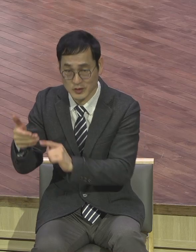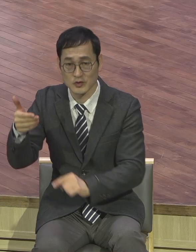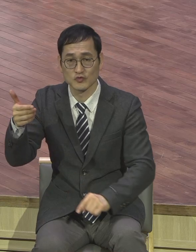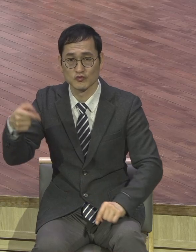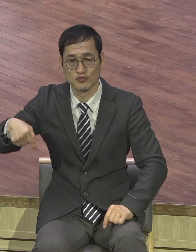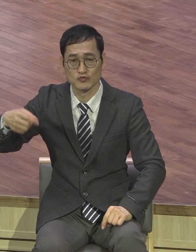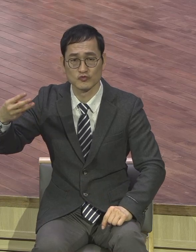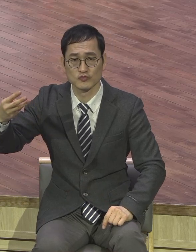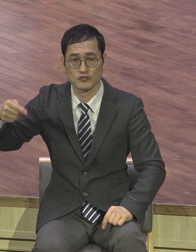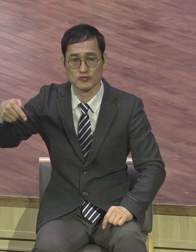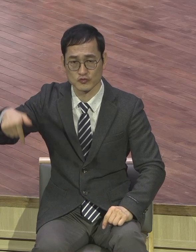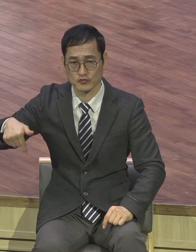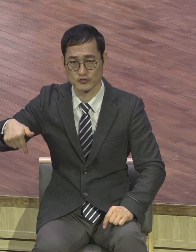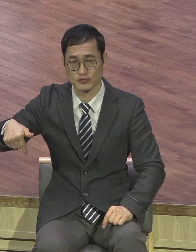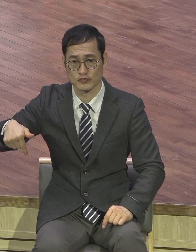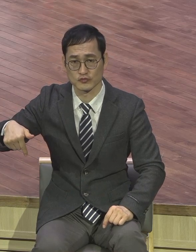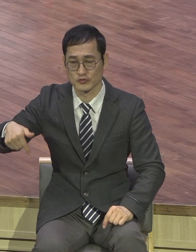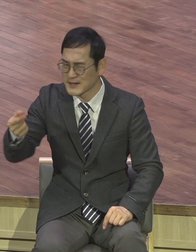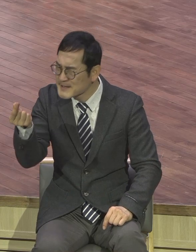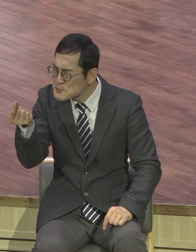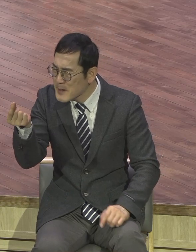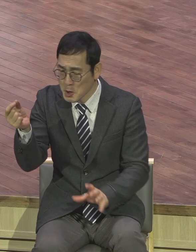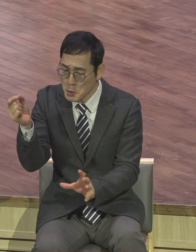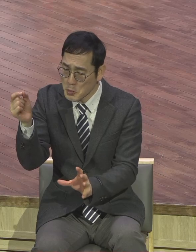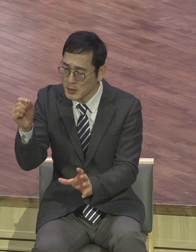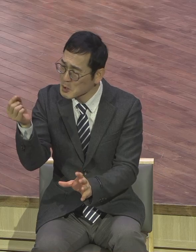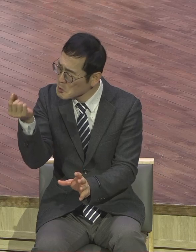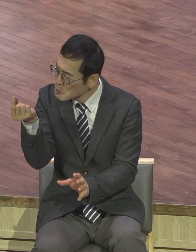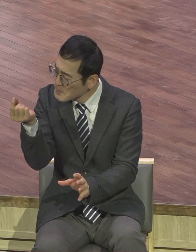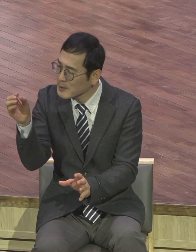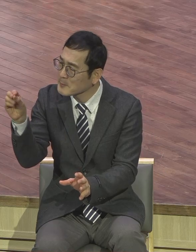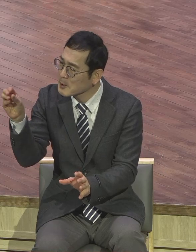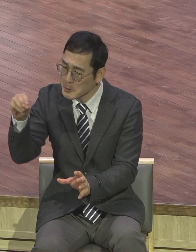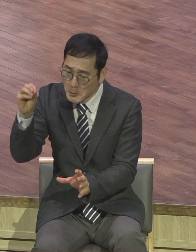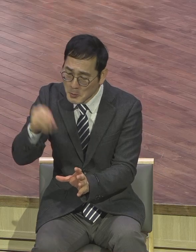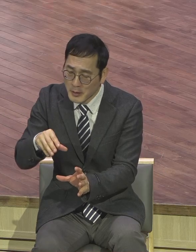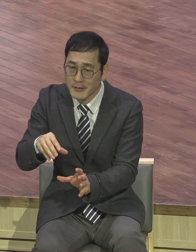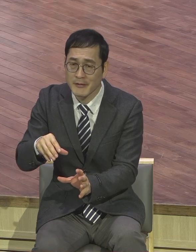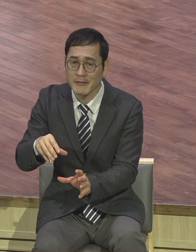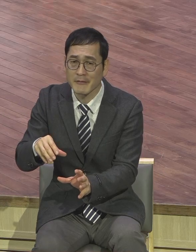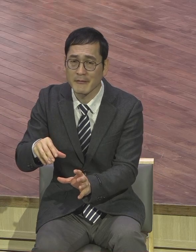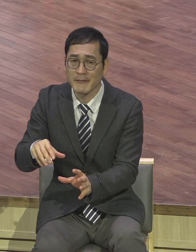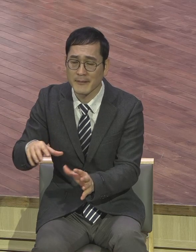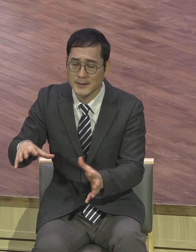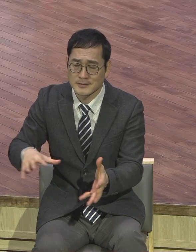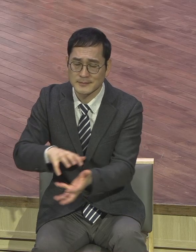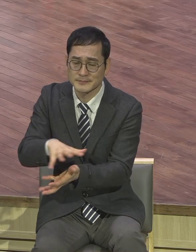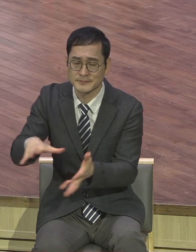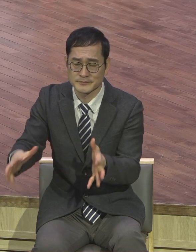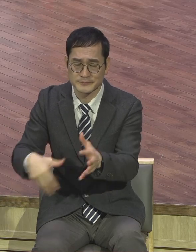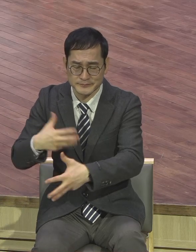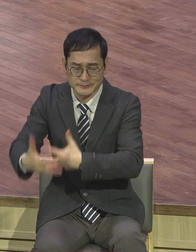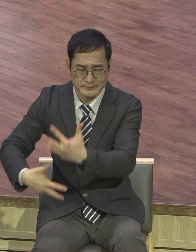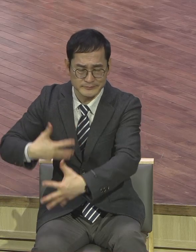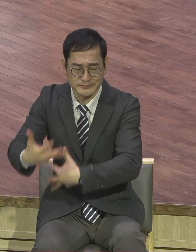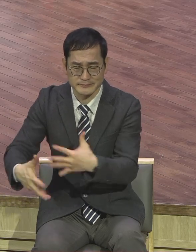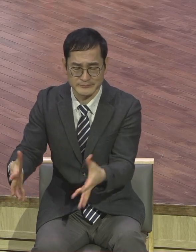적은 양의 누룩 아주 작은 양의 누룩인데 주위에 많은 밀가루들을 싹 다